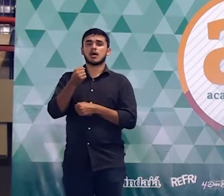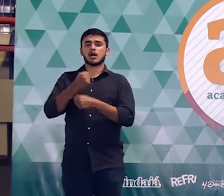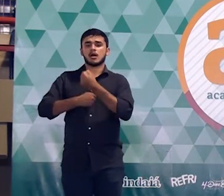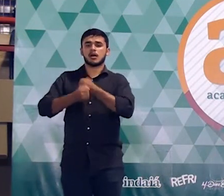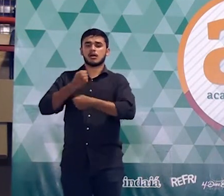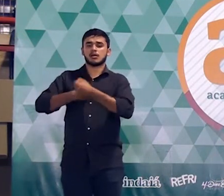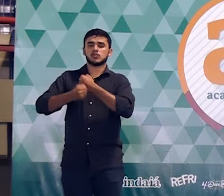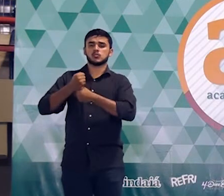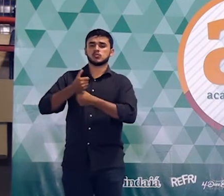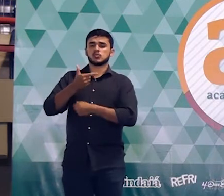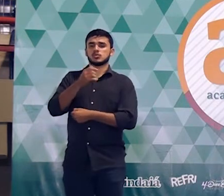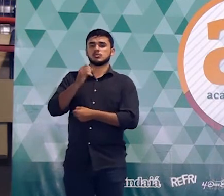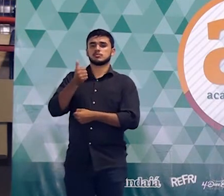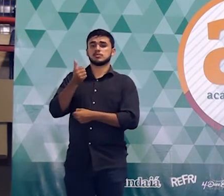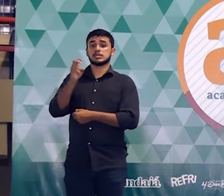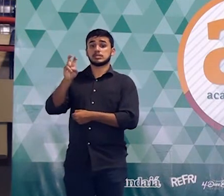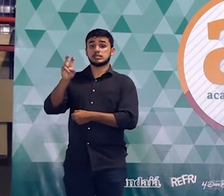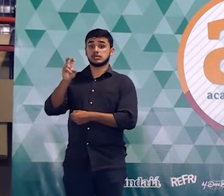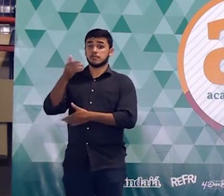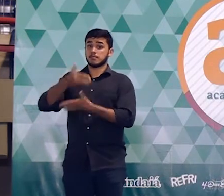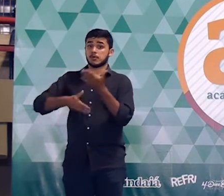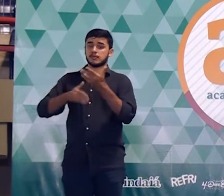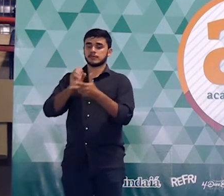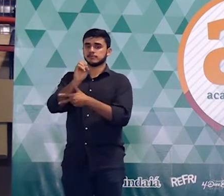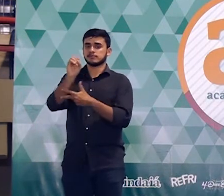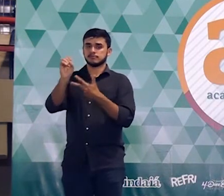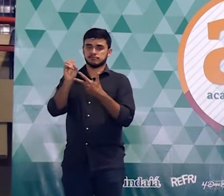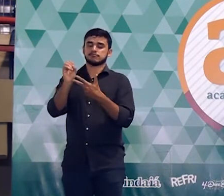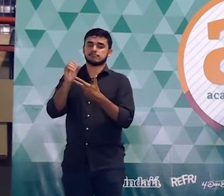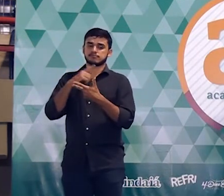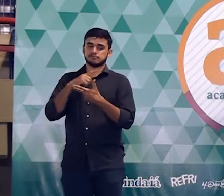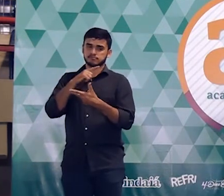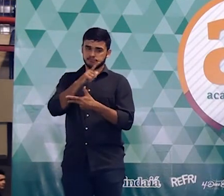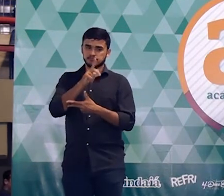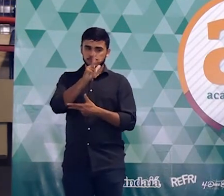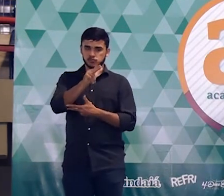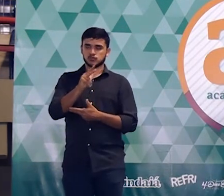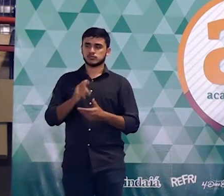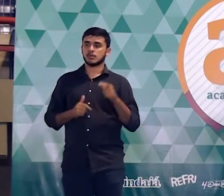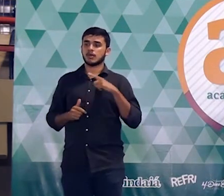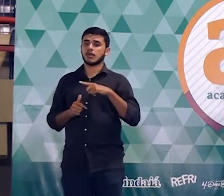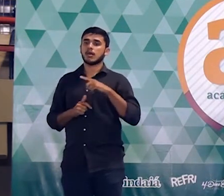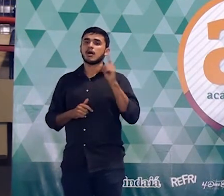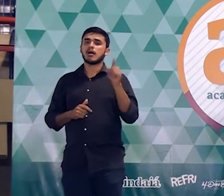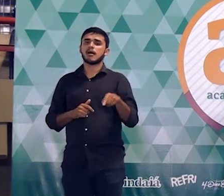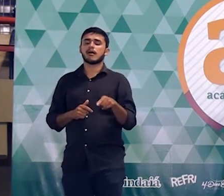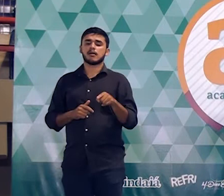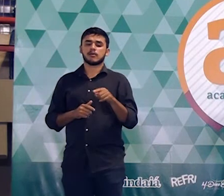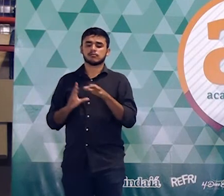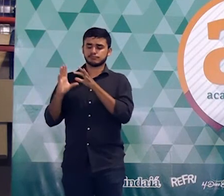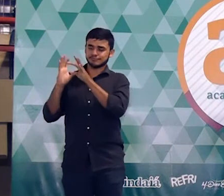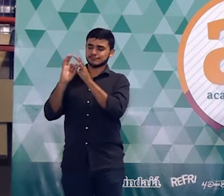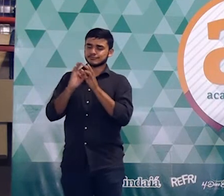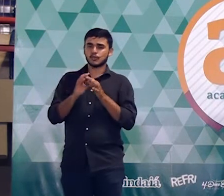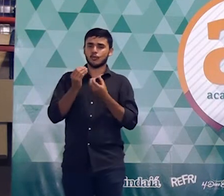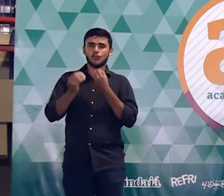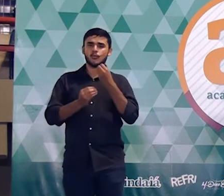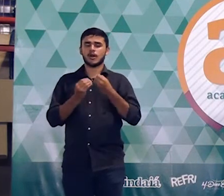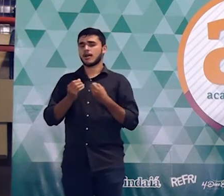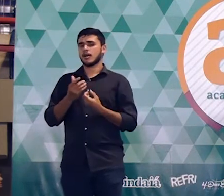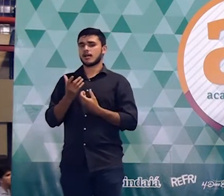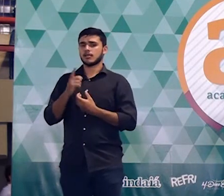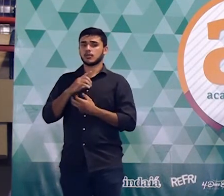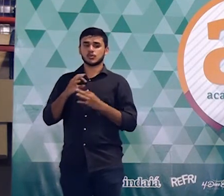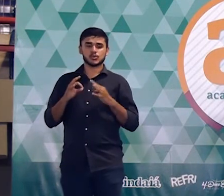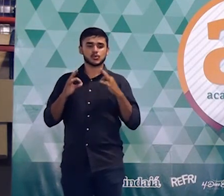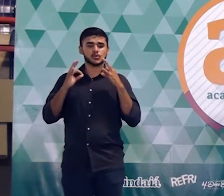2015 é uma questão vocês vão ver que assim usa bem a ideia do contexto em uma coisa que é bastante comum pra gente que é aquela ideia